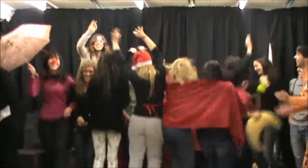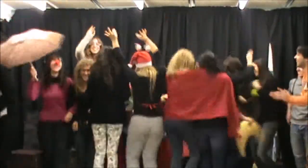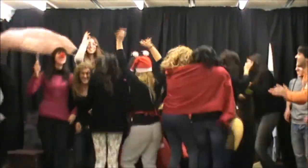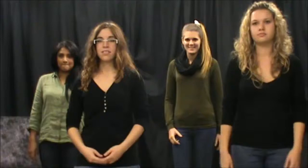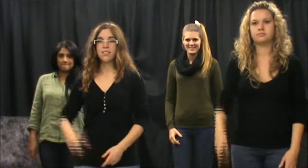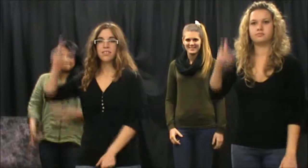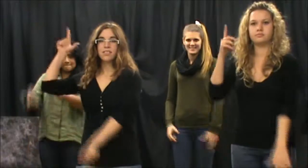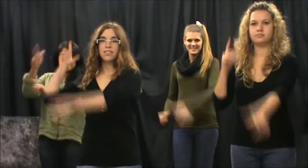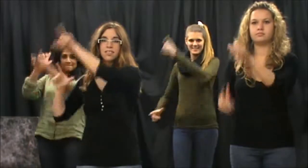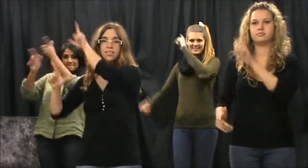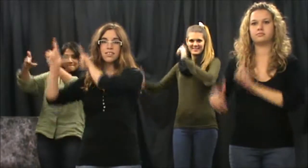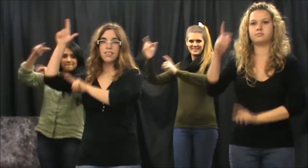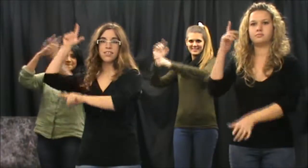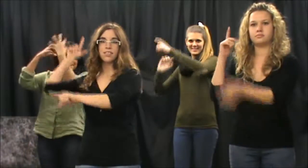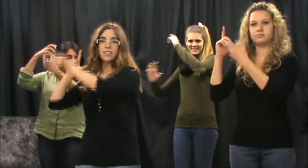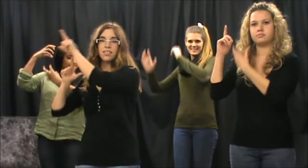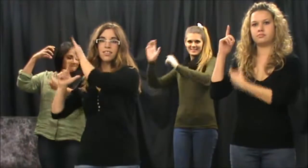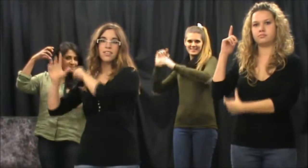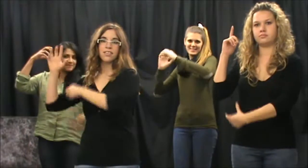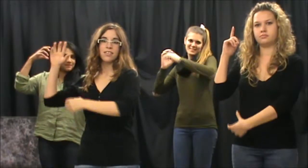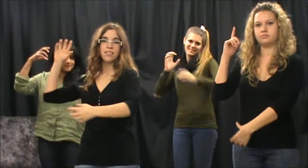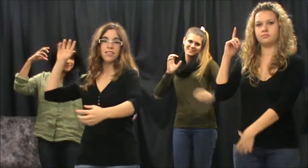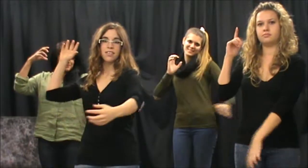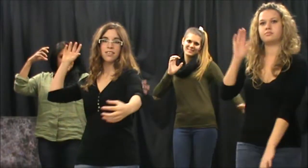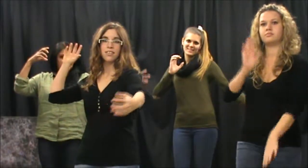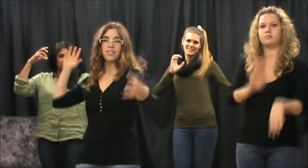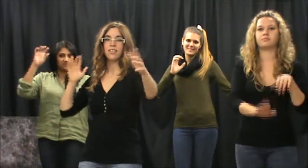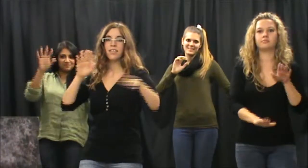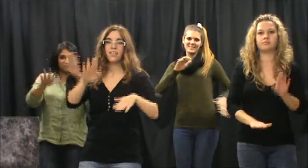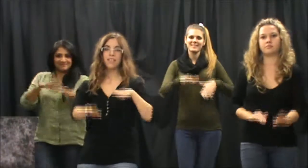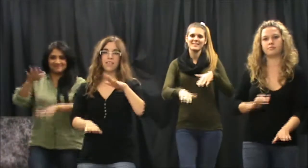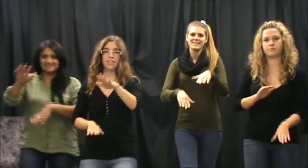Viatja llarg, hem caminat amb el cor,